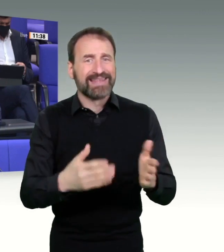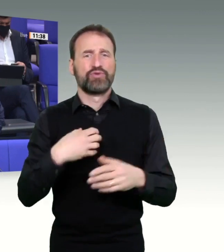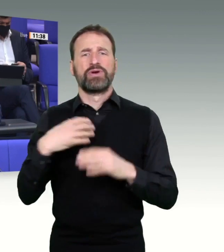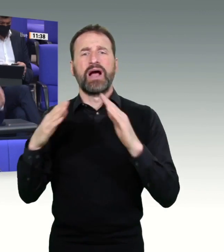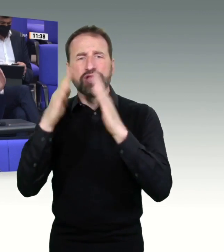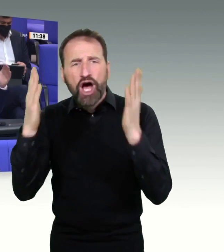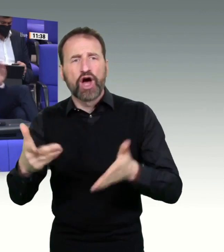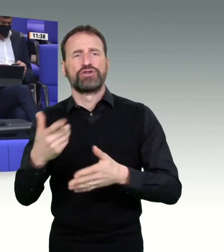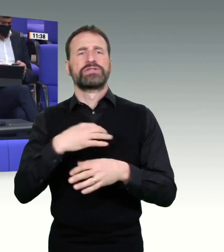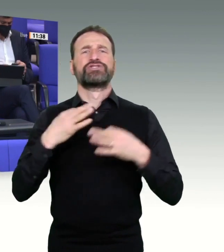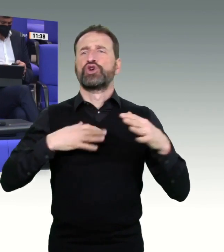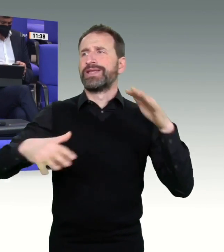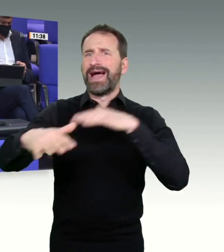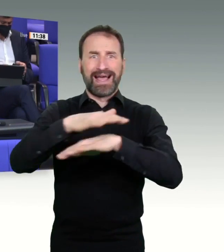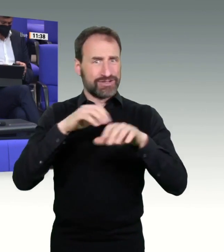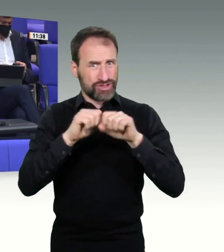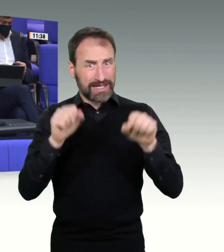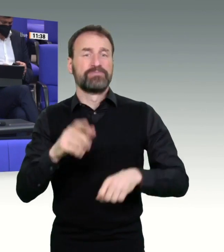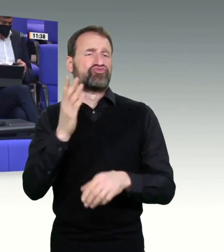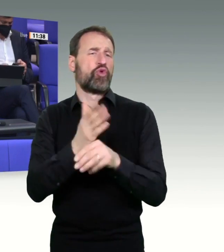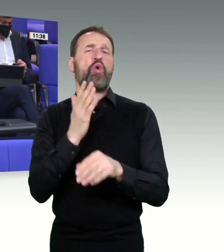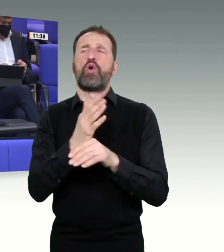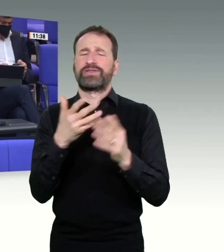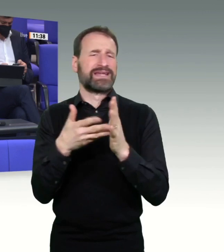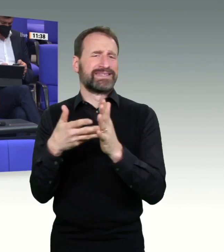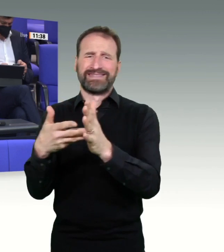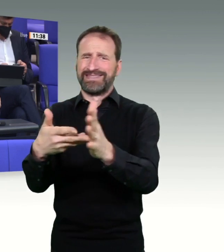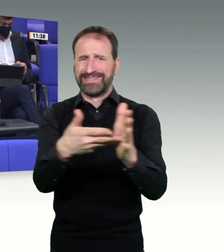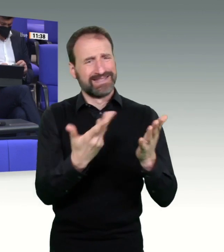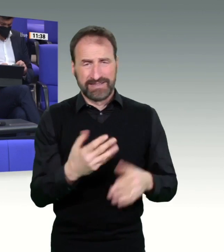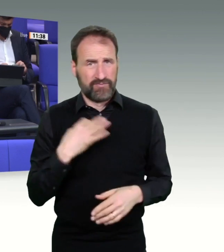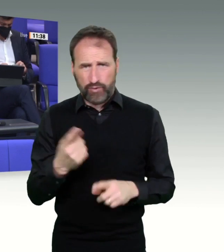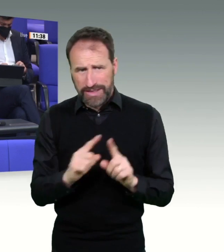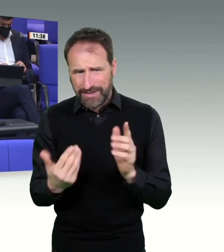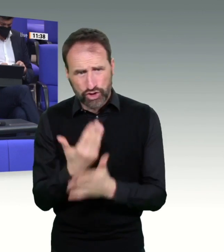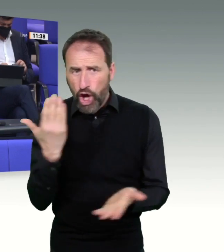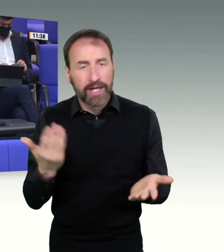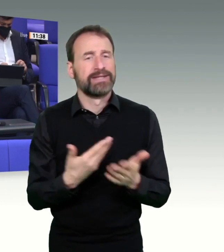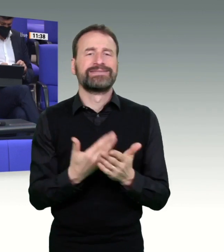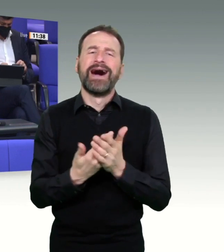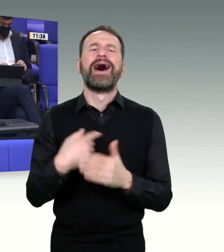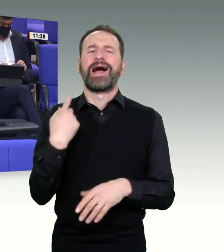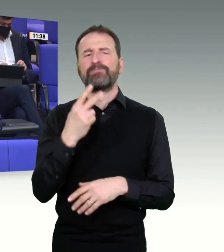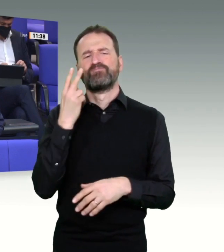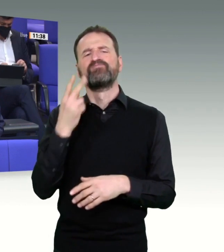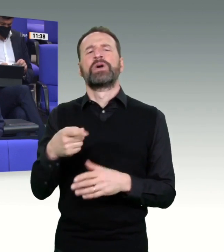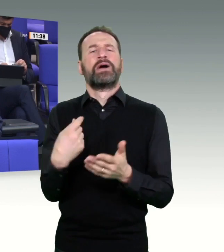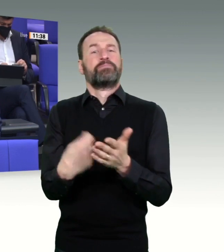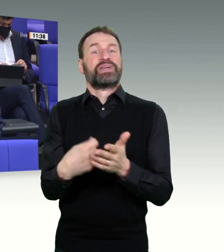Kräften. Da bin ich dem Minister sehr, sehr dankbar, dass er seine Kompetenzen einbringt, damit wir in der Pandemie weiter